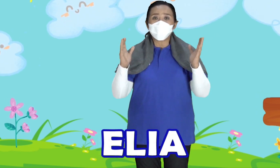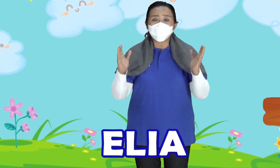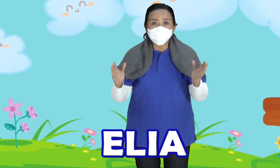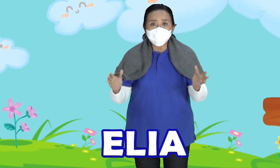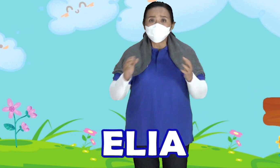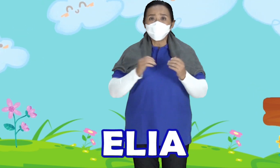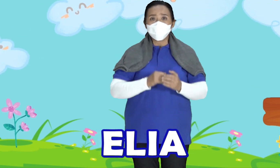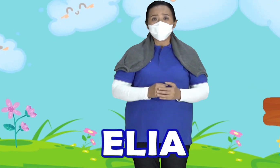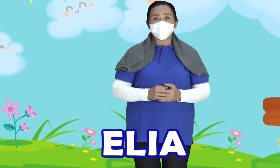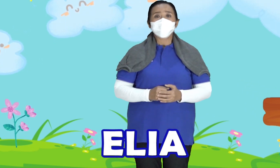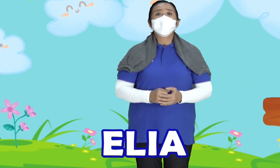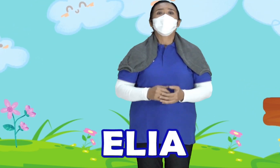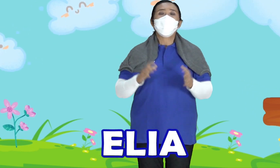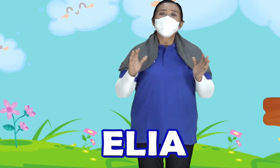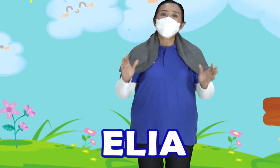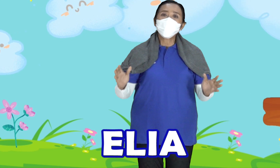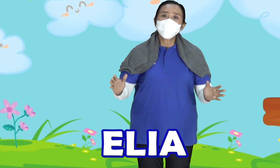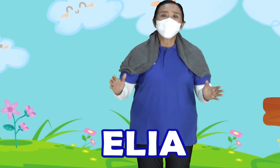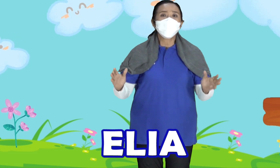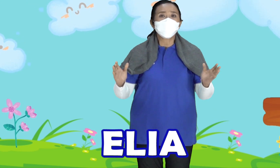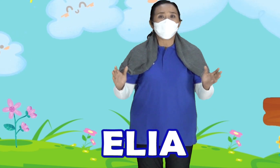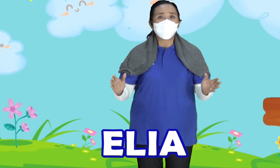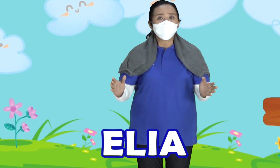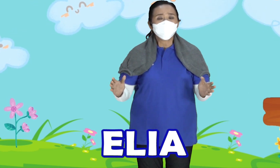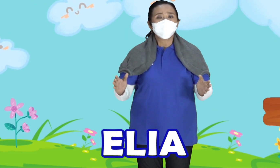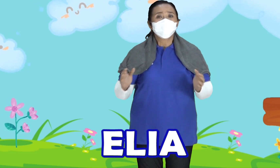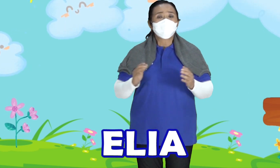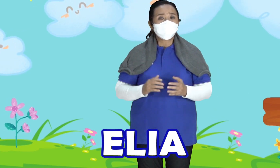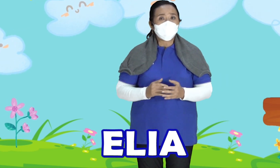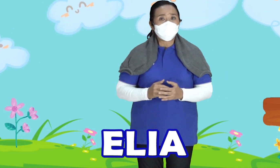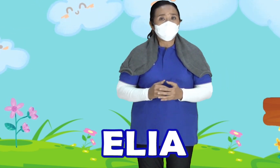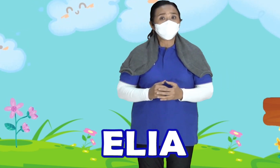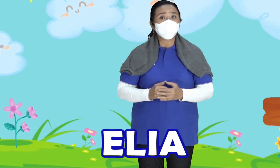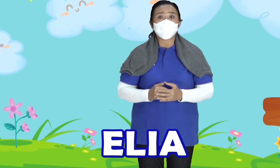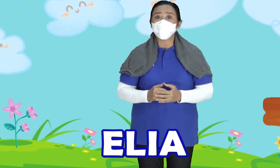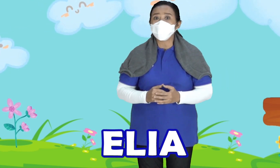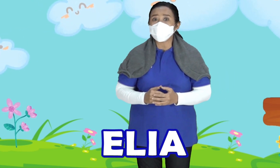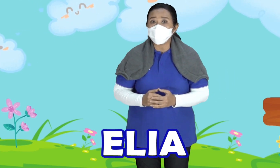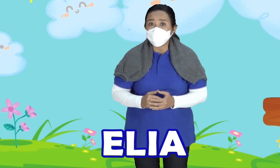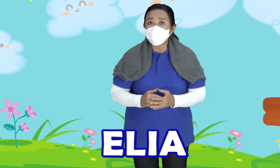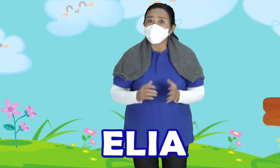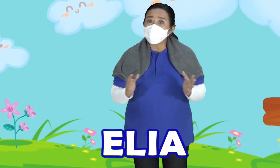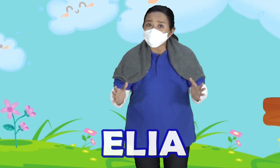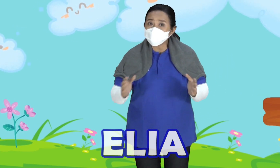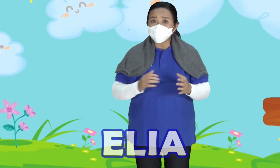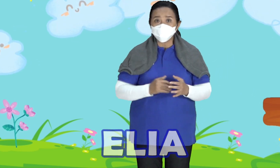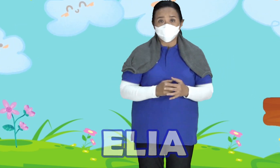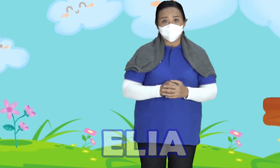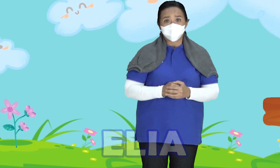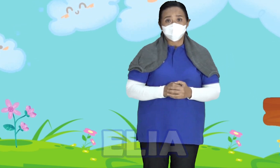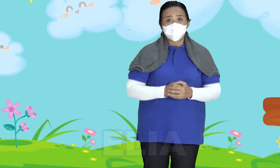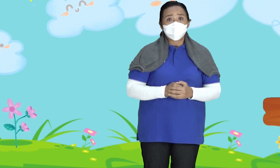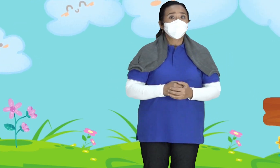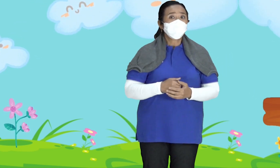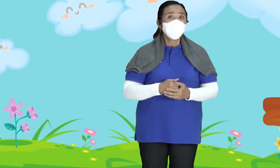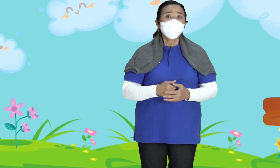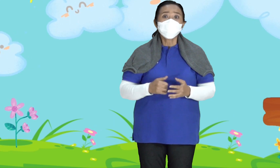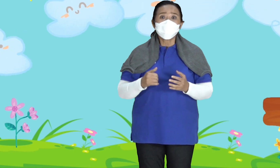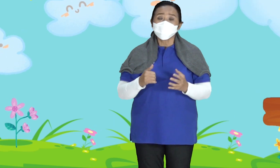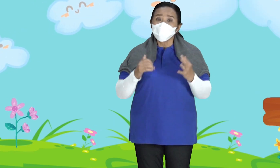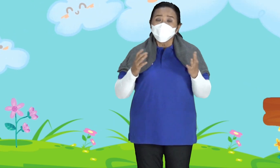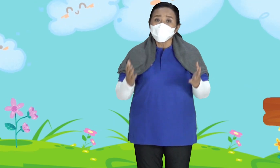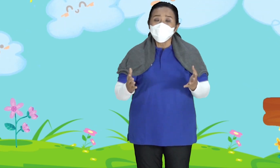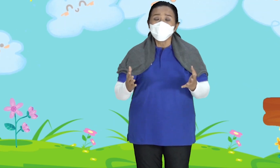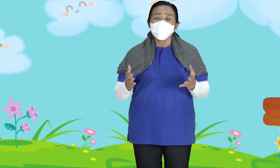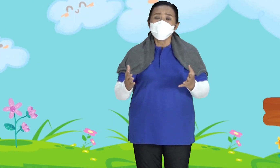adalah Seorang Nabi Yang hidup di zaman Raja Ahab Dan Ratu Isabel Yang jahat itu Nabi